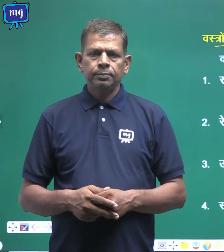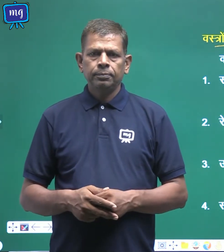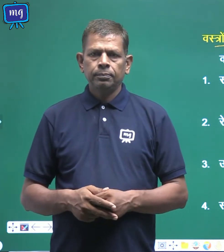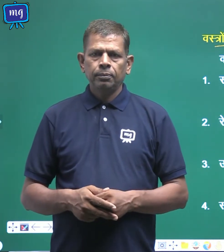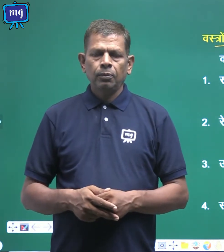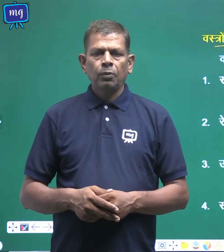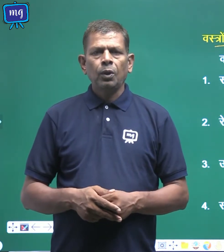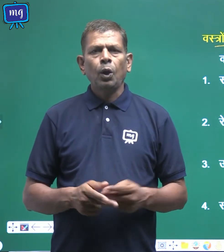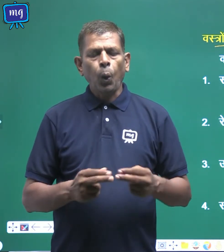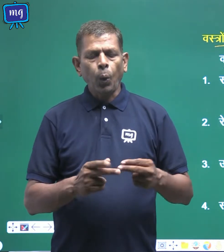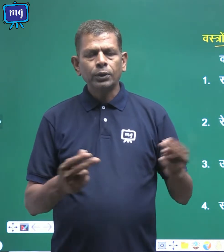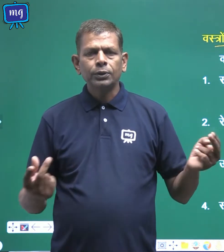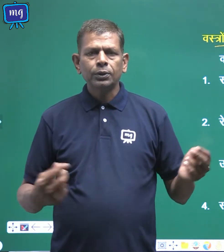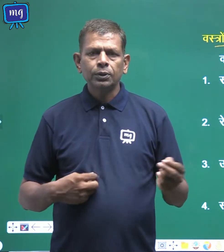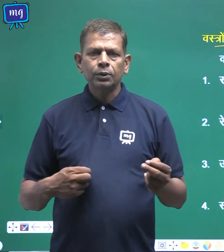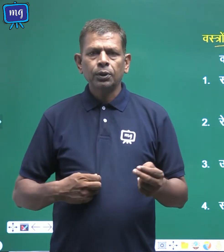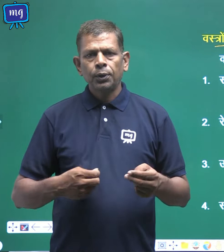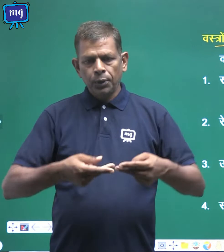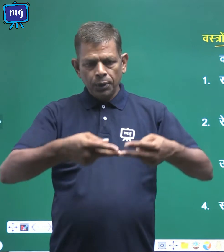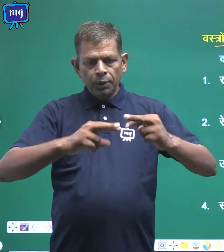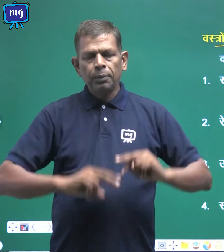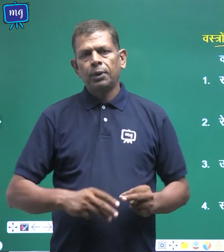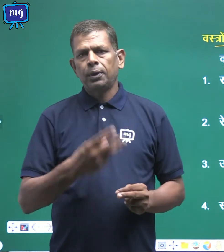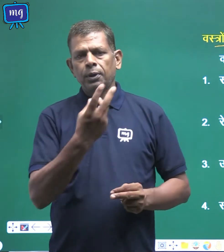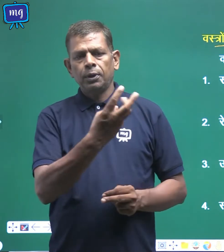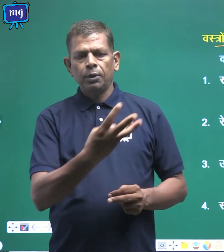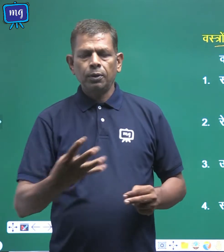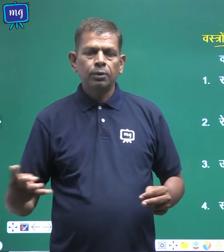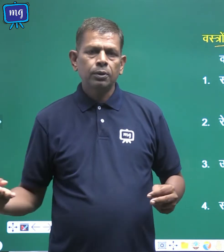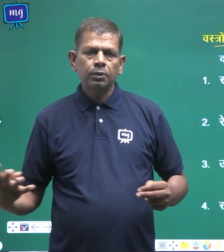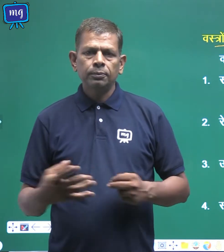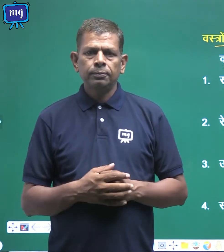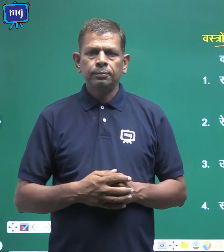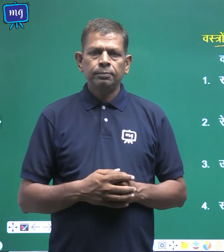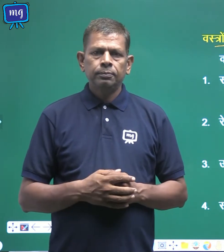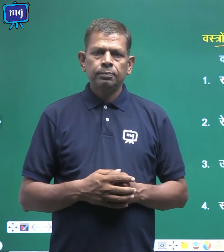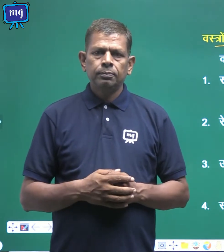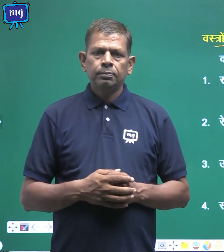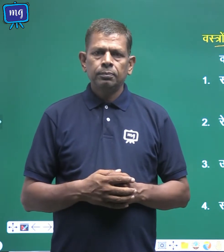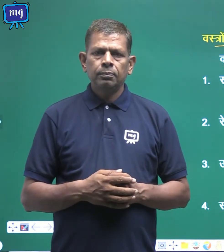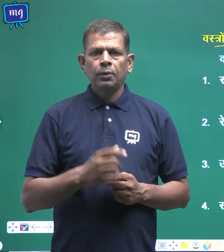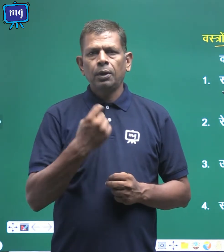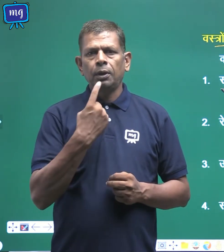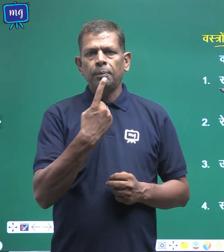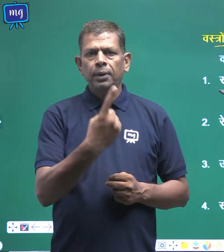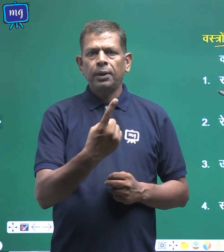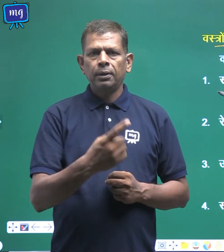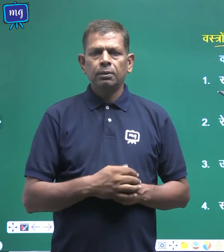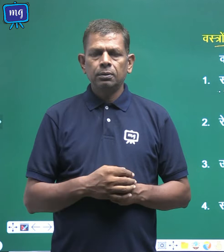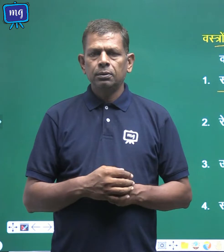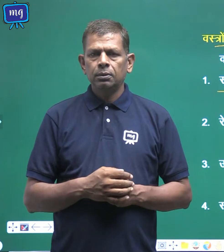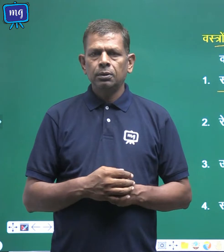वस्त्र निम्न प्रकार के होते हैं नमबर एक